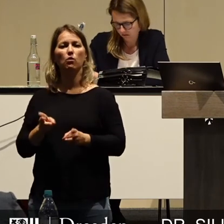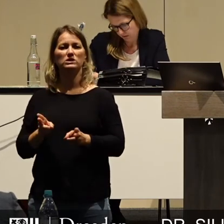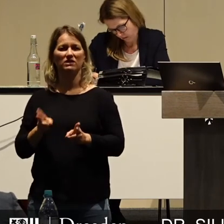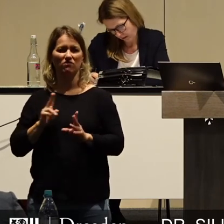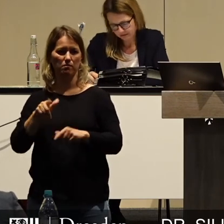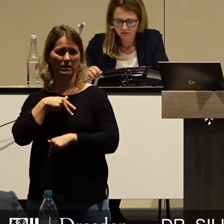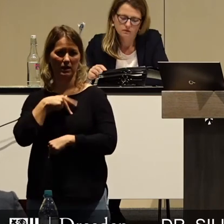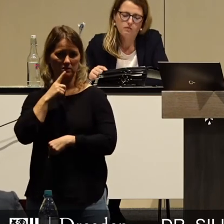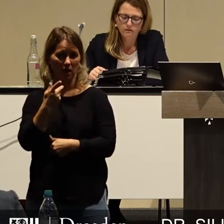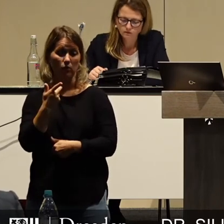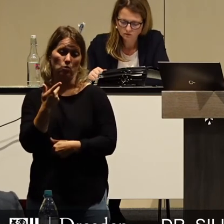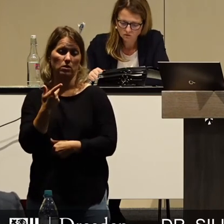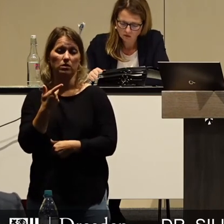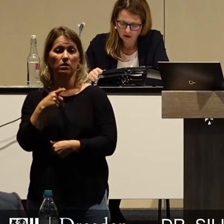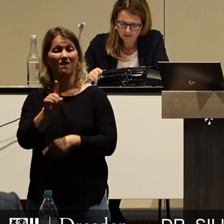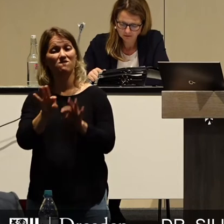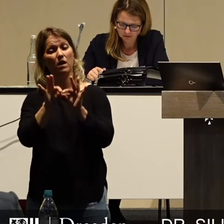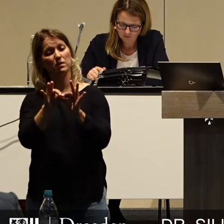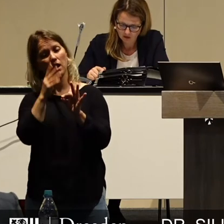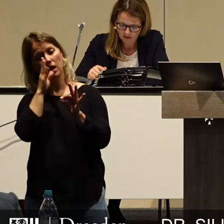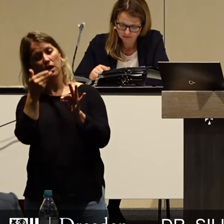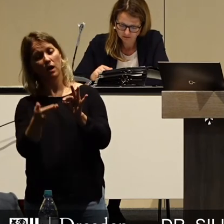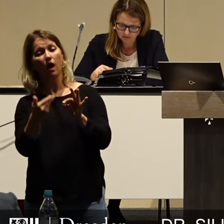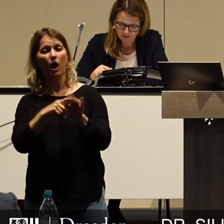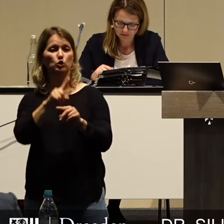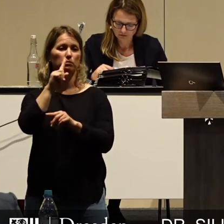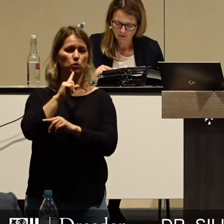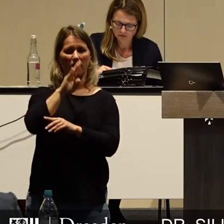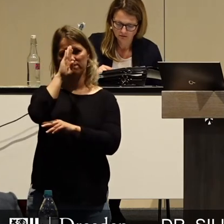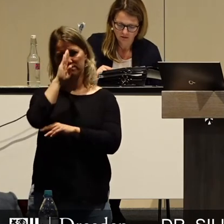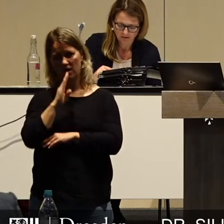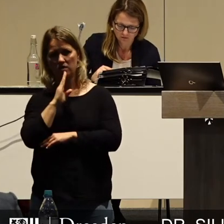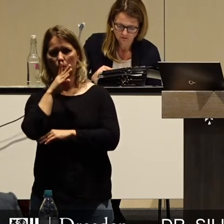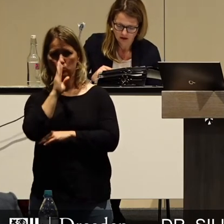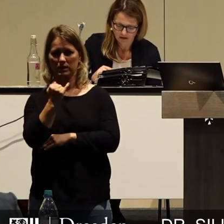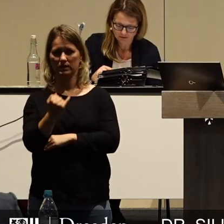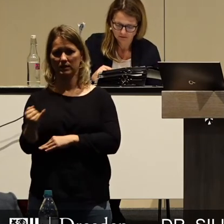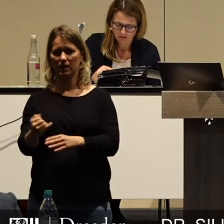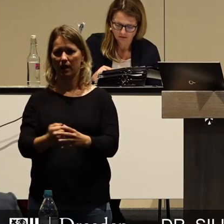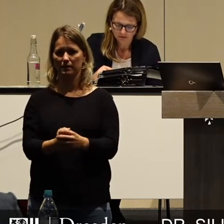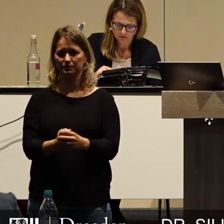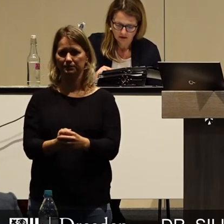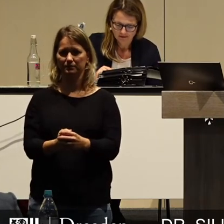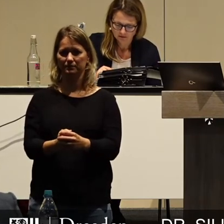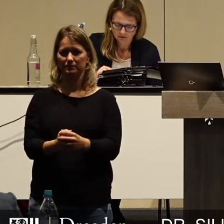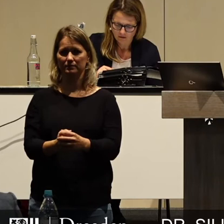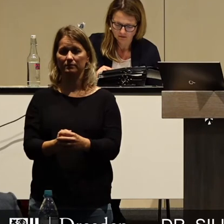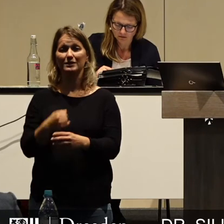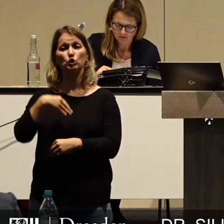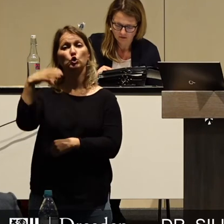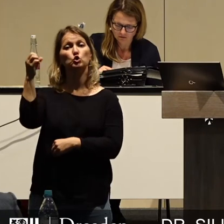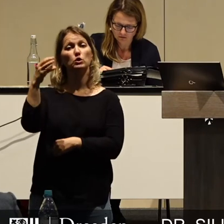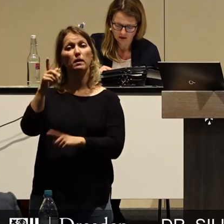eine Familie natürlich eine Familie aus Mutter, Vater und Kindern. Wenn wir nach der Sommerpause den